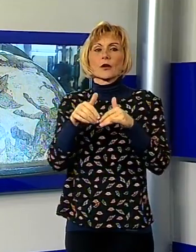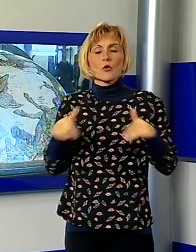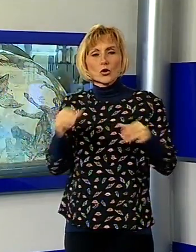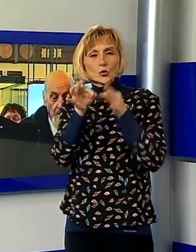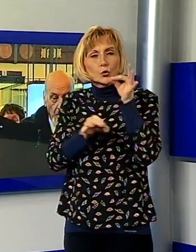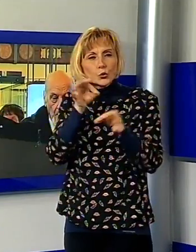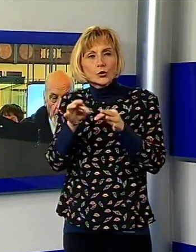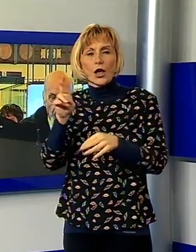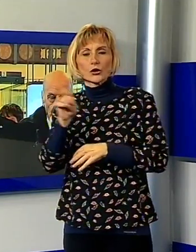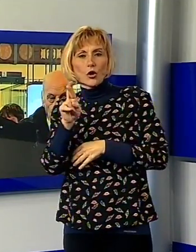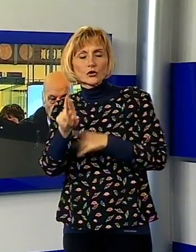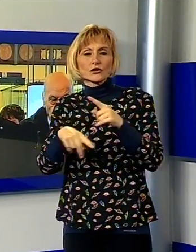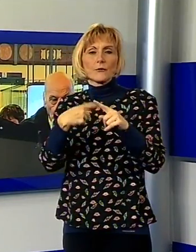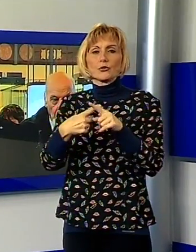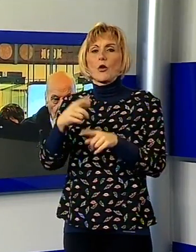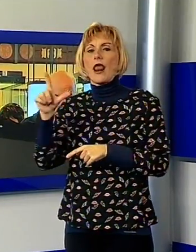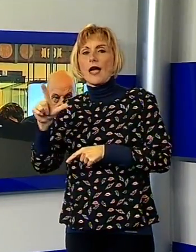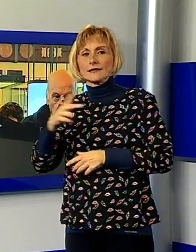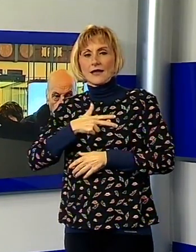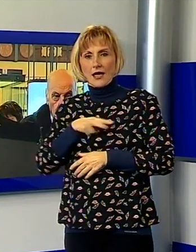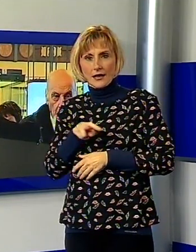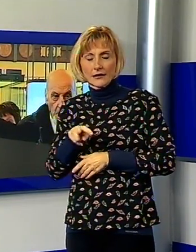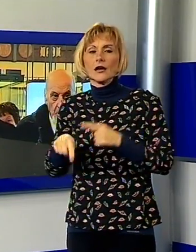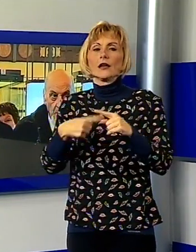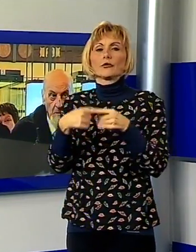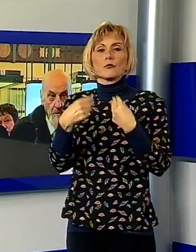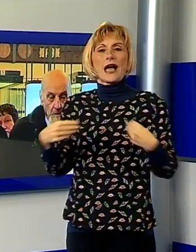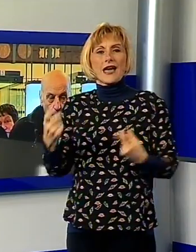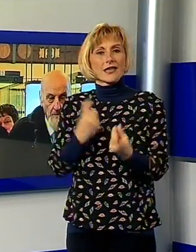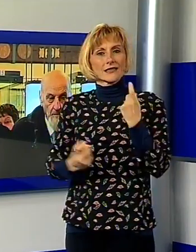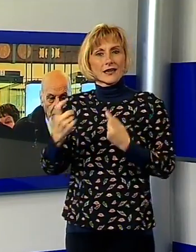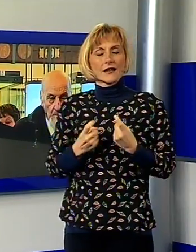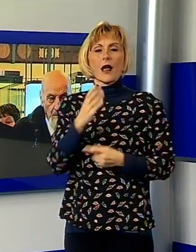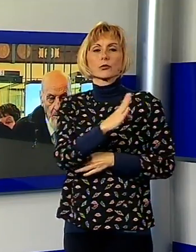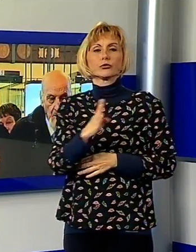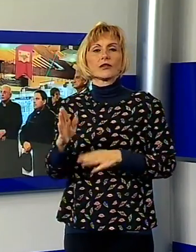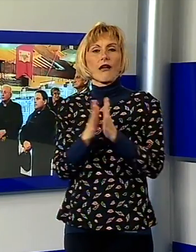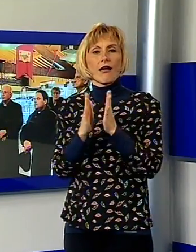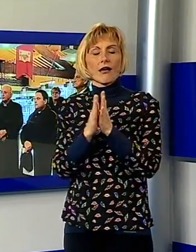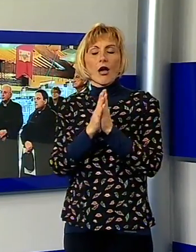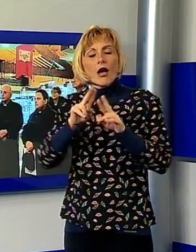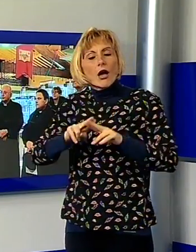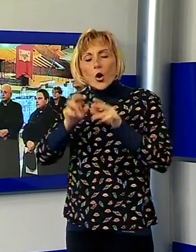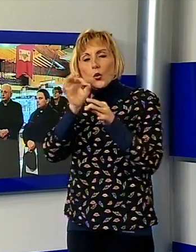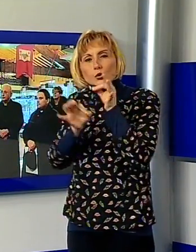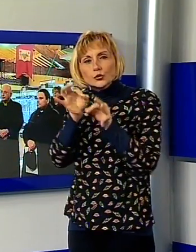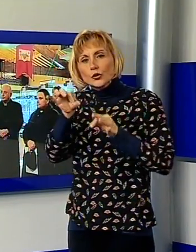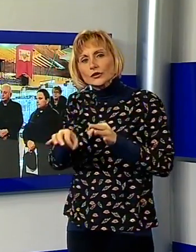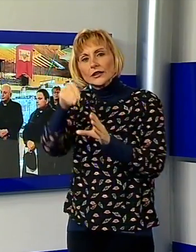e Leo Giancarlo Lazzari ed il materiale esposto è proveniente dalla Biblioteca Diocesana custodita presso il seminario Arcivescovile.